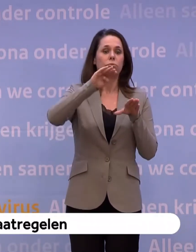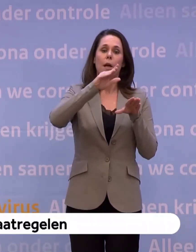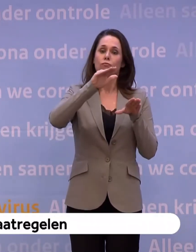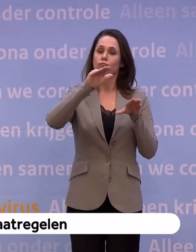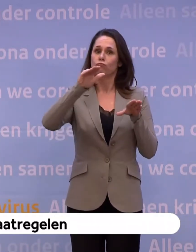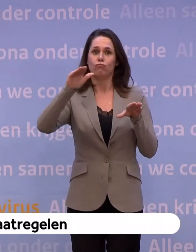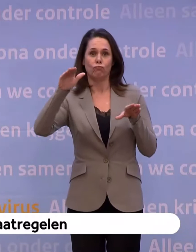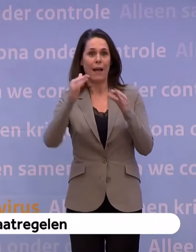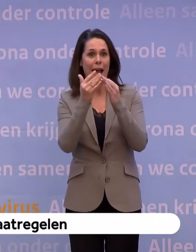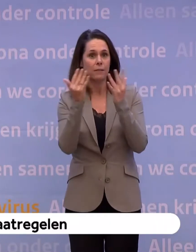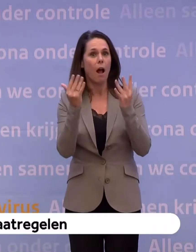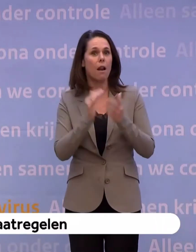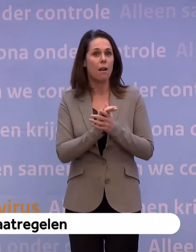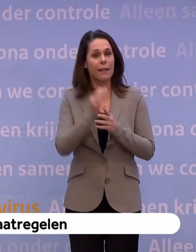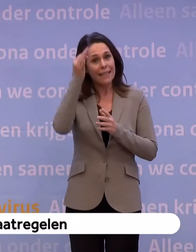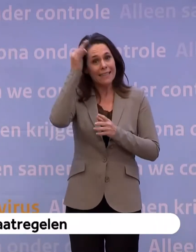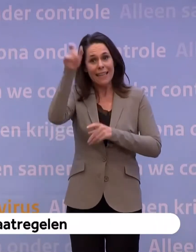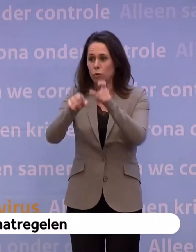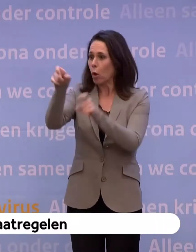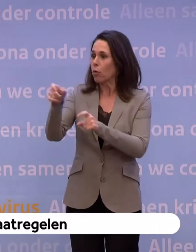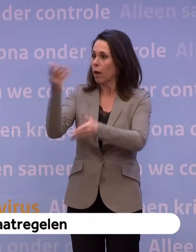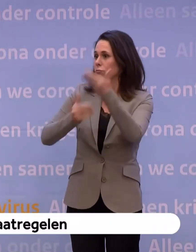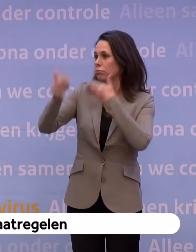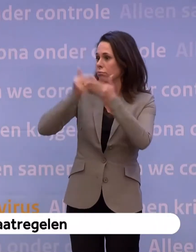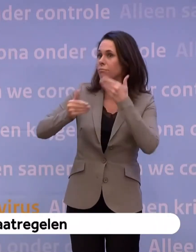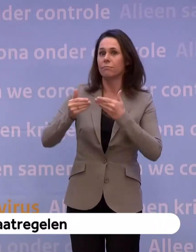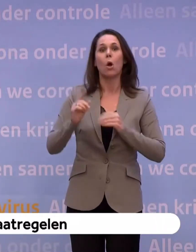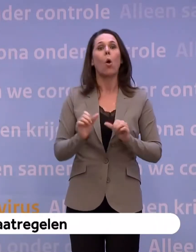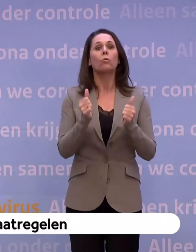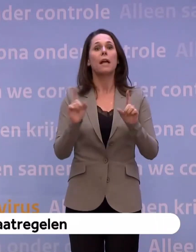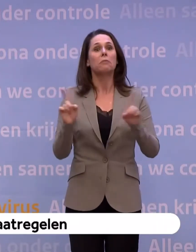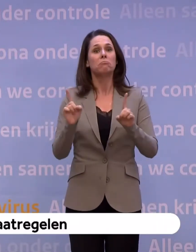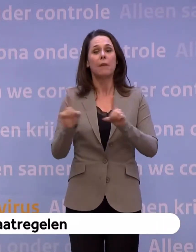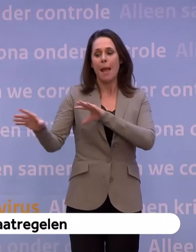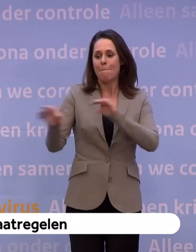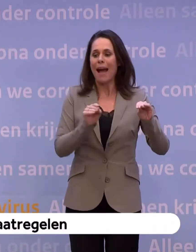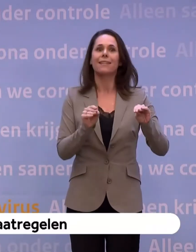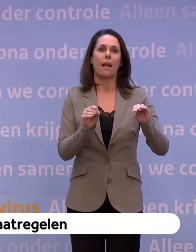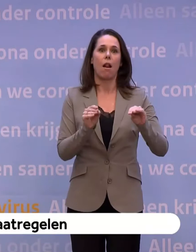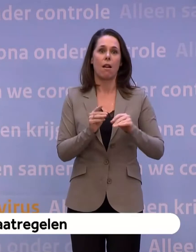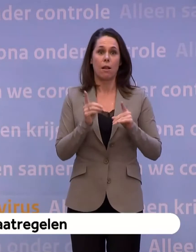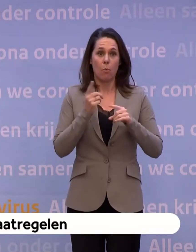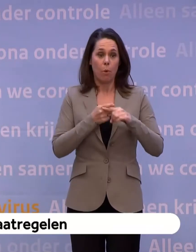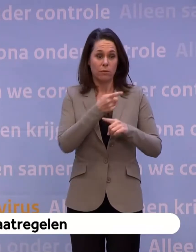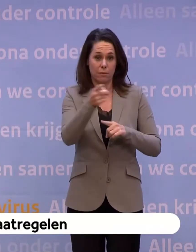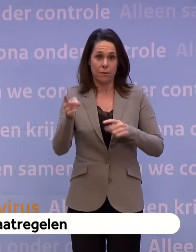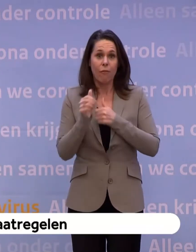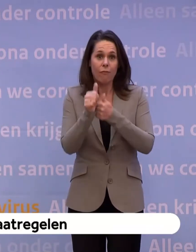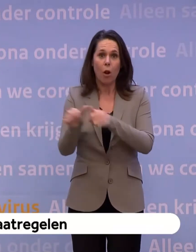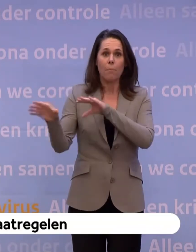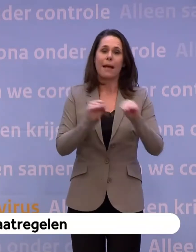En de deskundigen vertellen ons dat dit komt door alle maatregelen en doordat we ons daaraan houden natuurlijk.